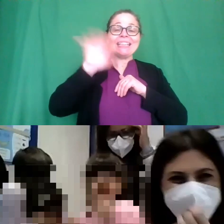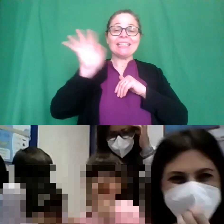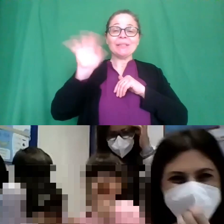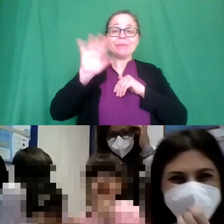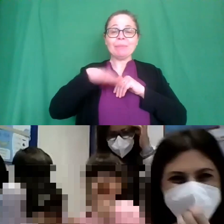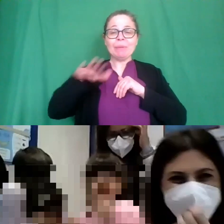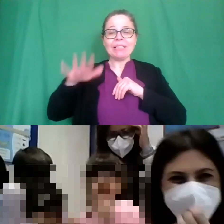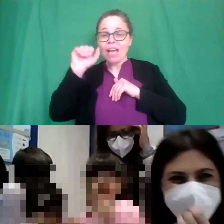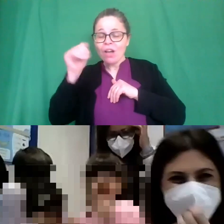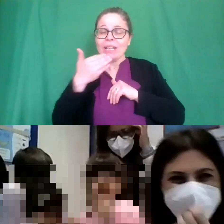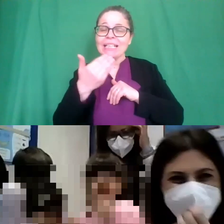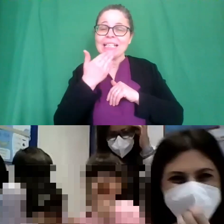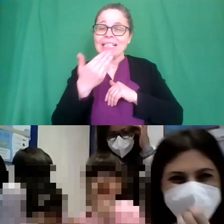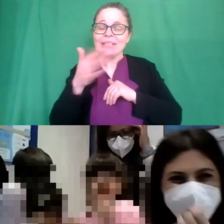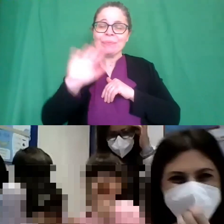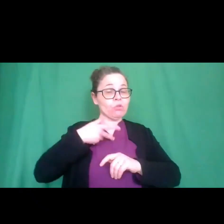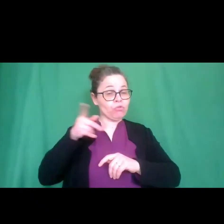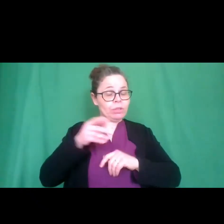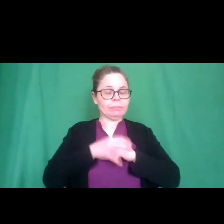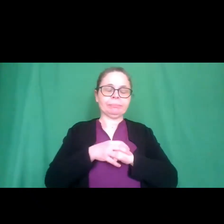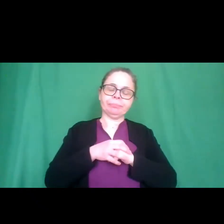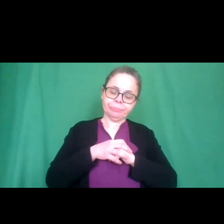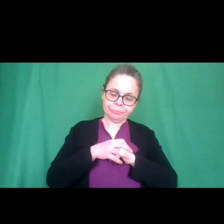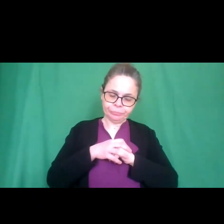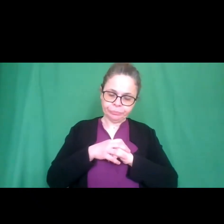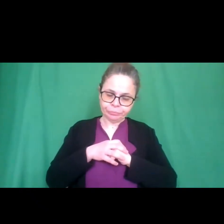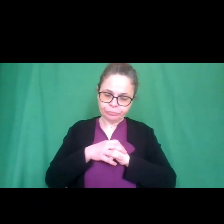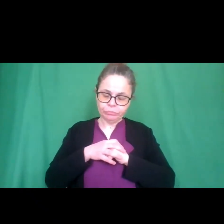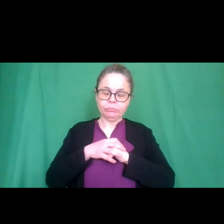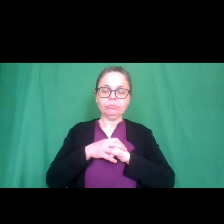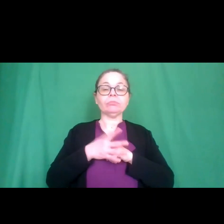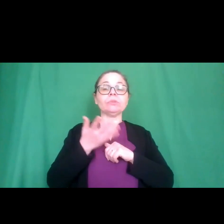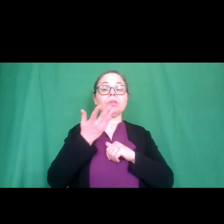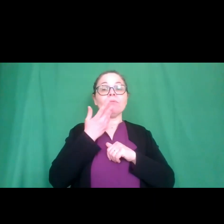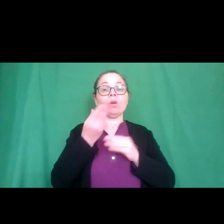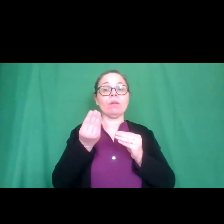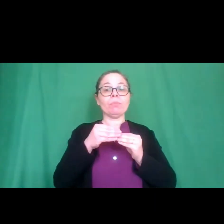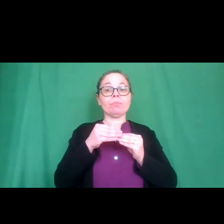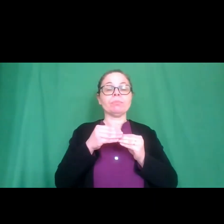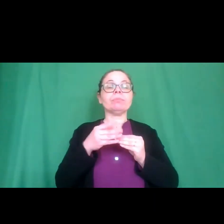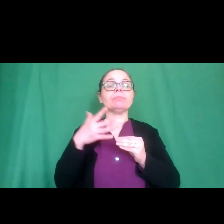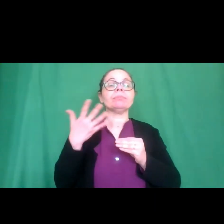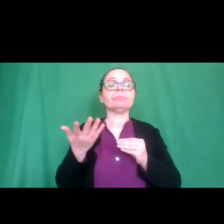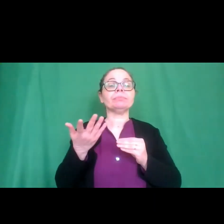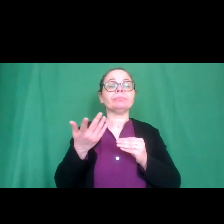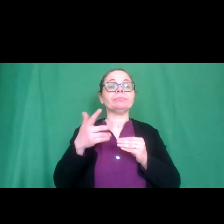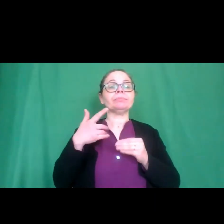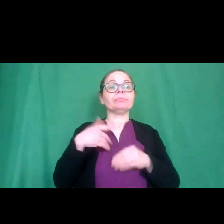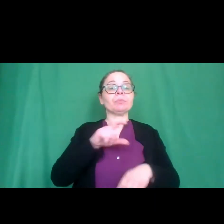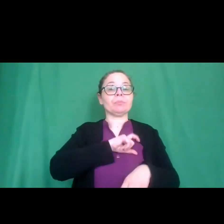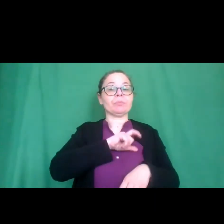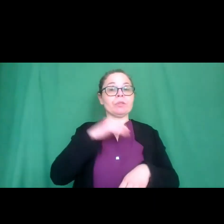grazie ciao e poi volevo solo dire come ho preannunciato che daremo una menzione